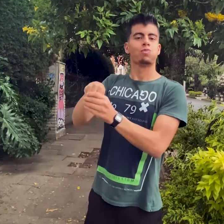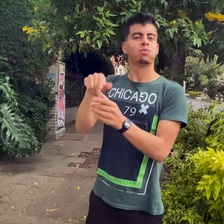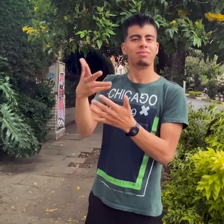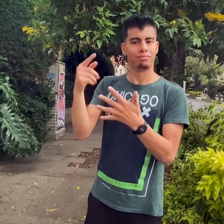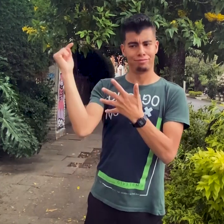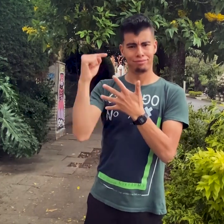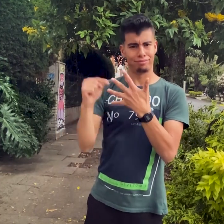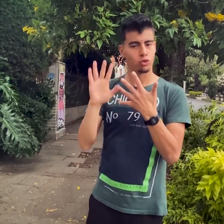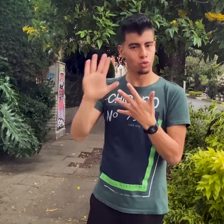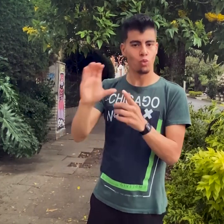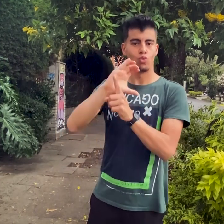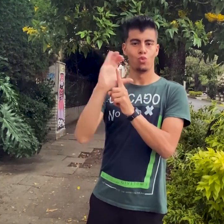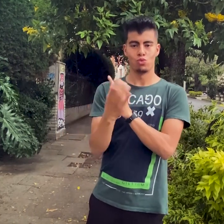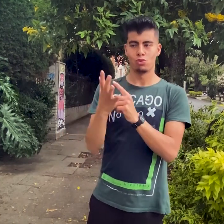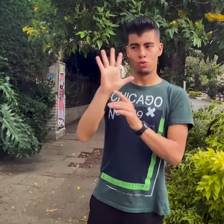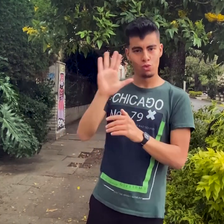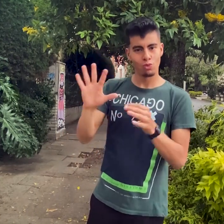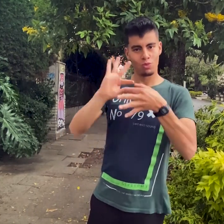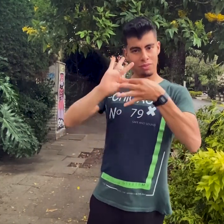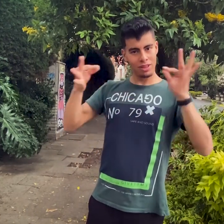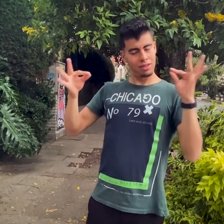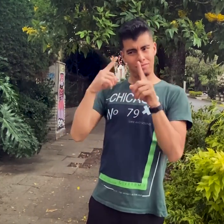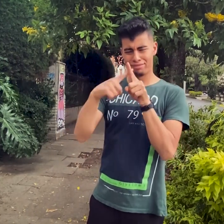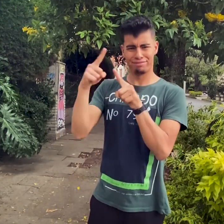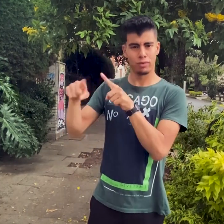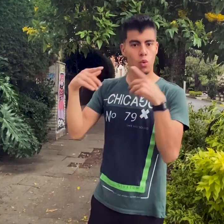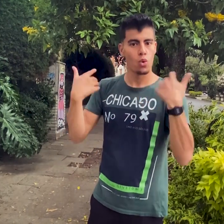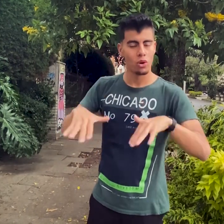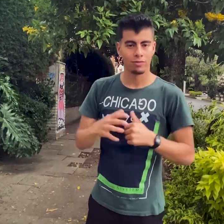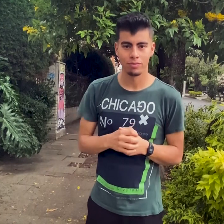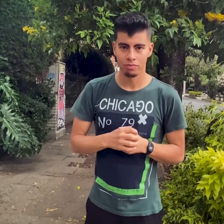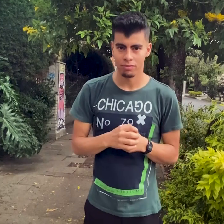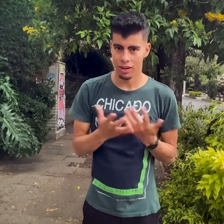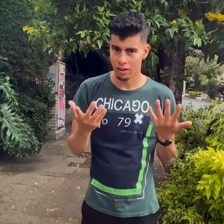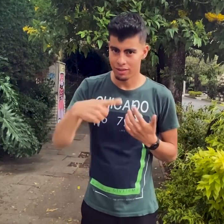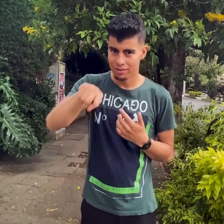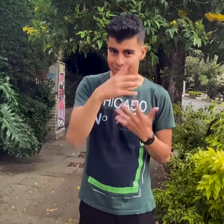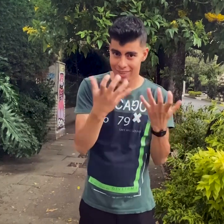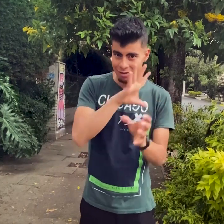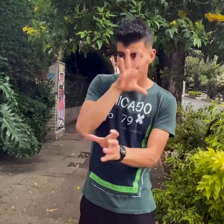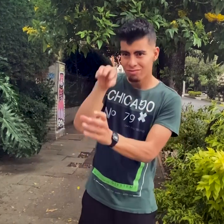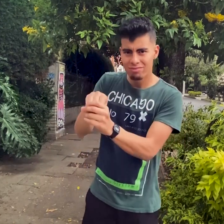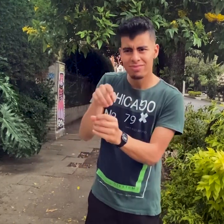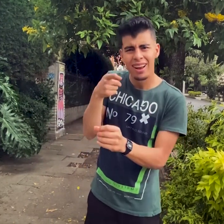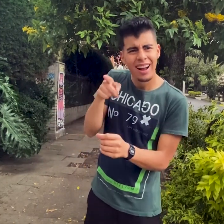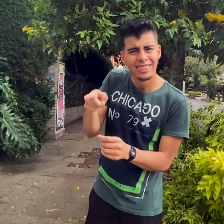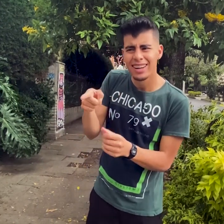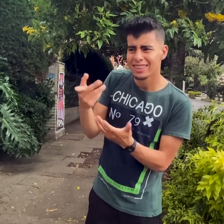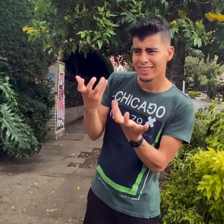¿Quieres aprender lengua de señas y todo lo que la compone? En los cursos de lengua de señas de Fenascol puedes